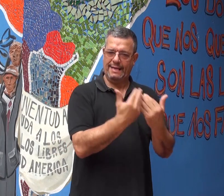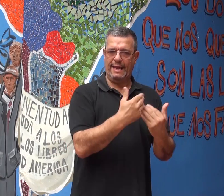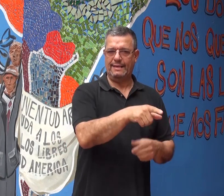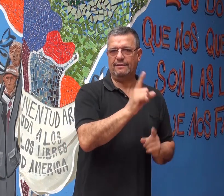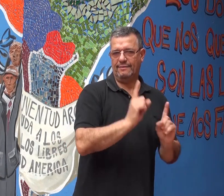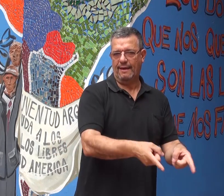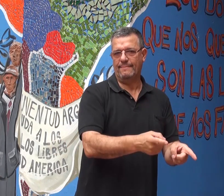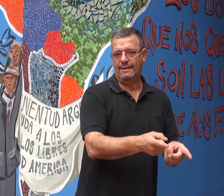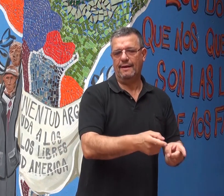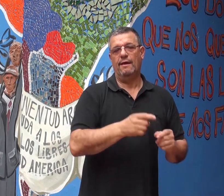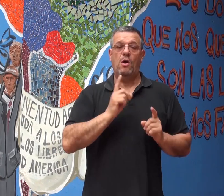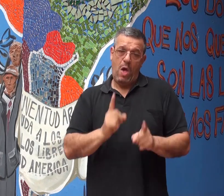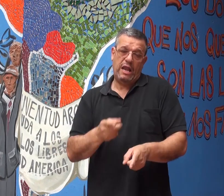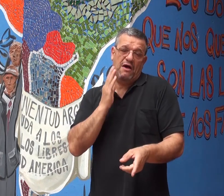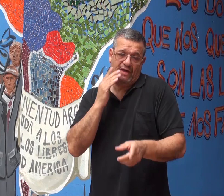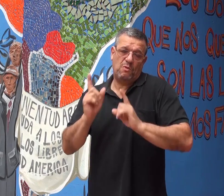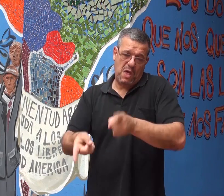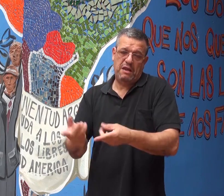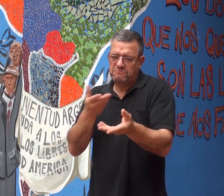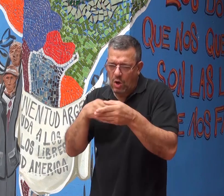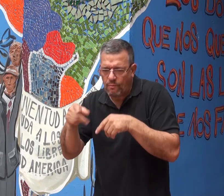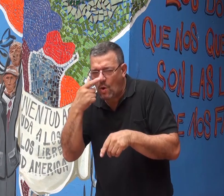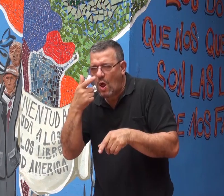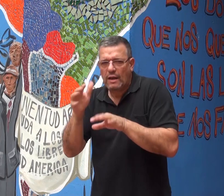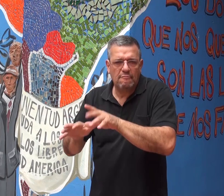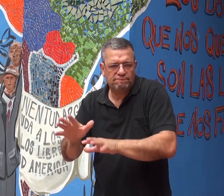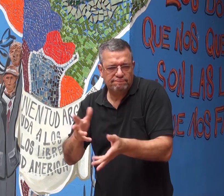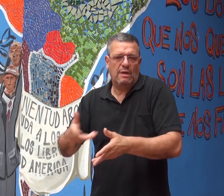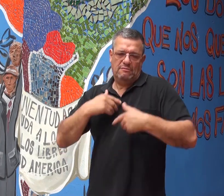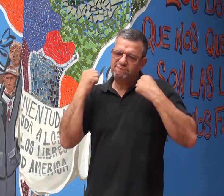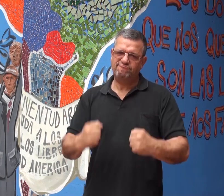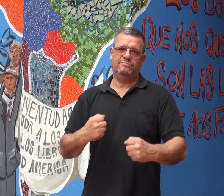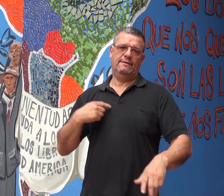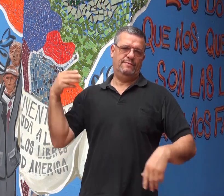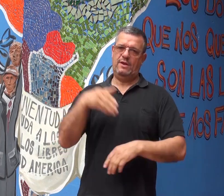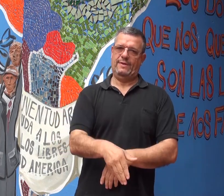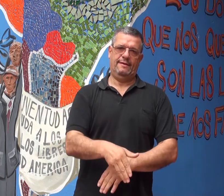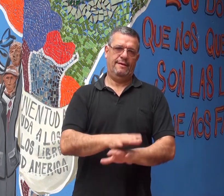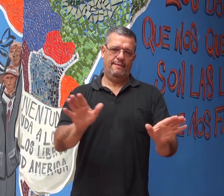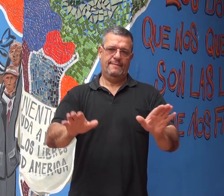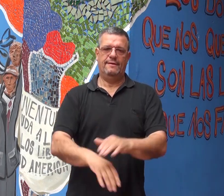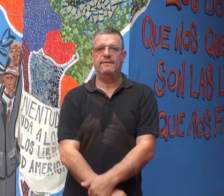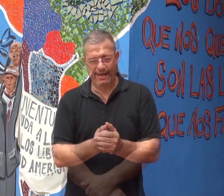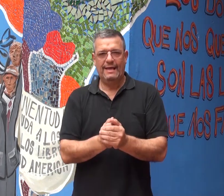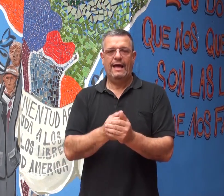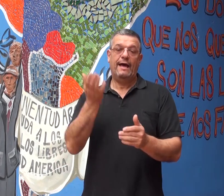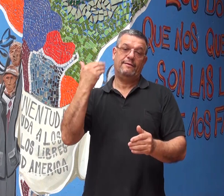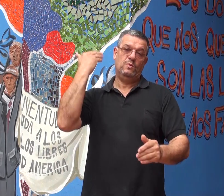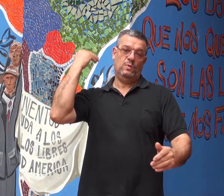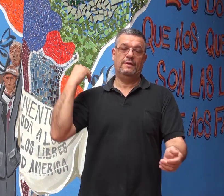todos me ayudan. Les agradezco a ellos también, al Facebook, que voy curioseando por la red y decidí venir. Así fue. Allá en el año